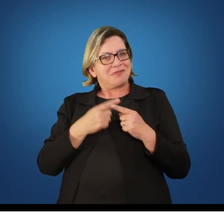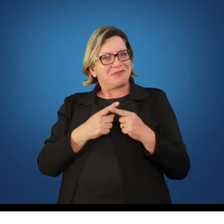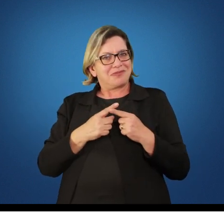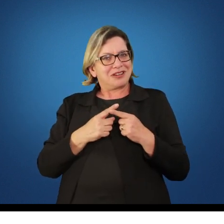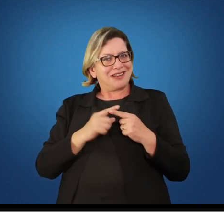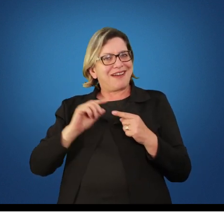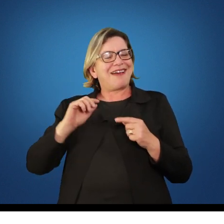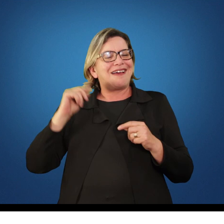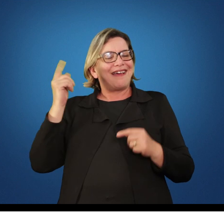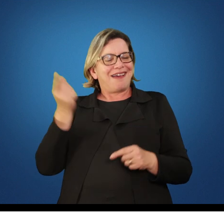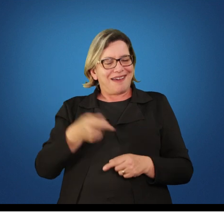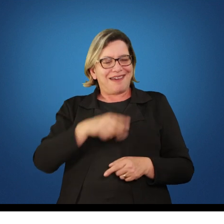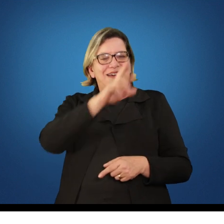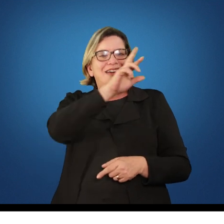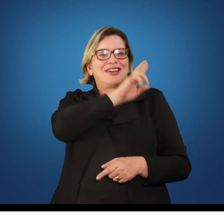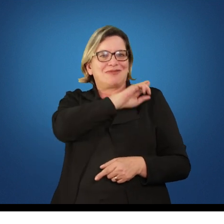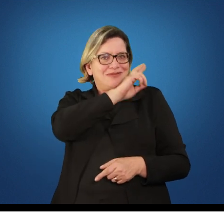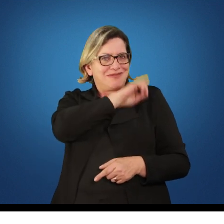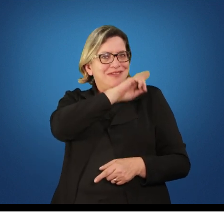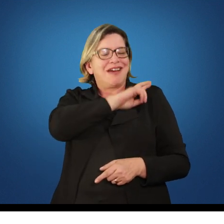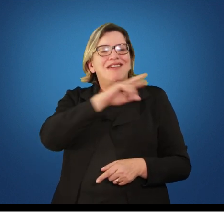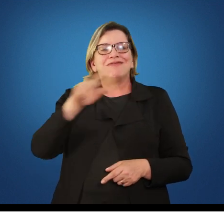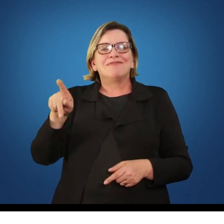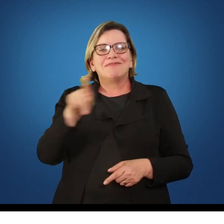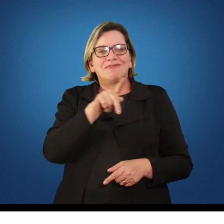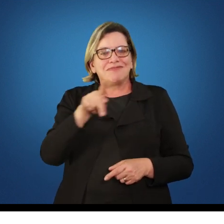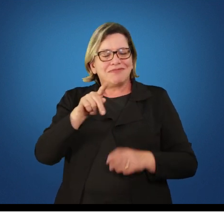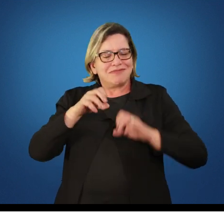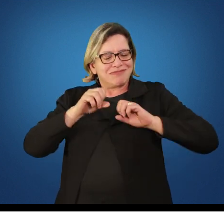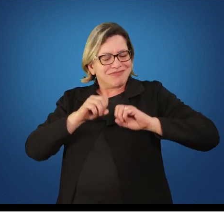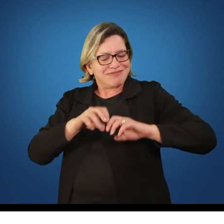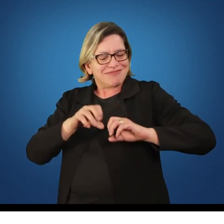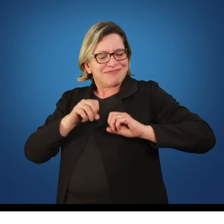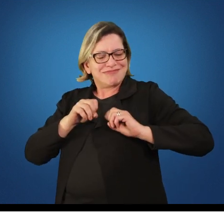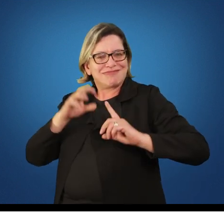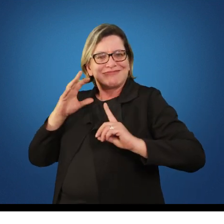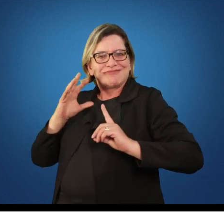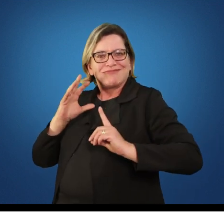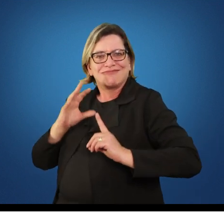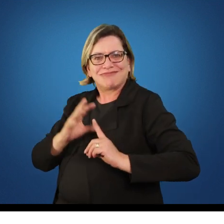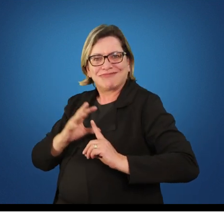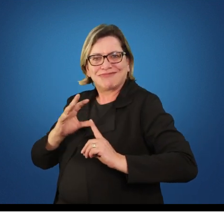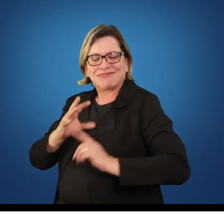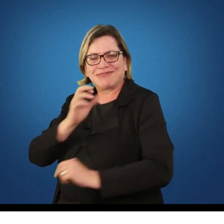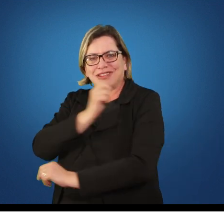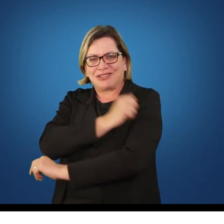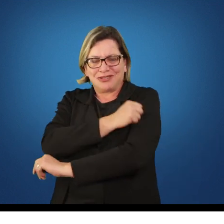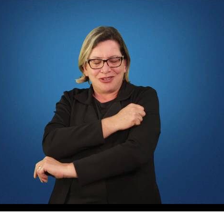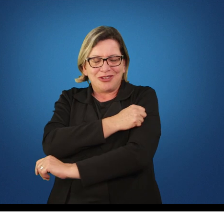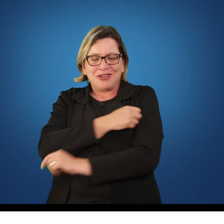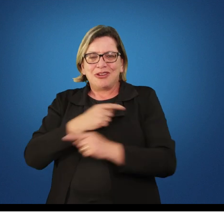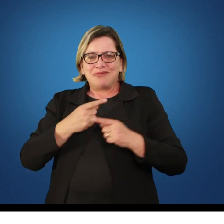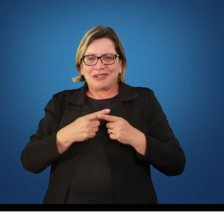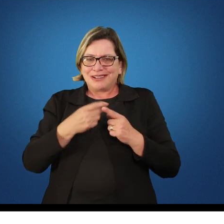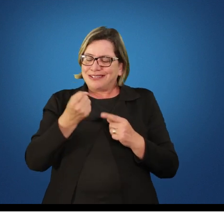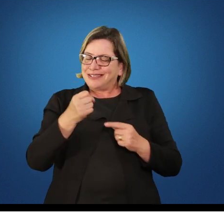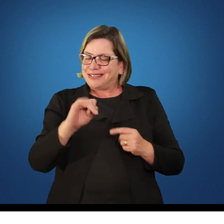professor. Você será responsável disso. Se alguma criança frustrar, se frustrar em relação a